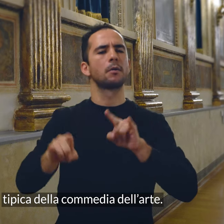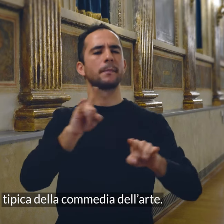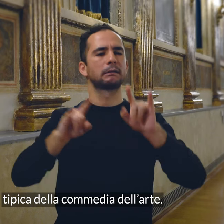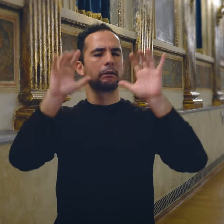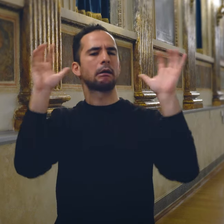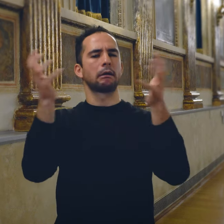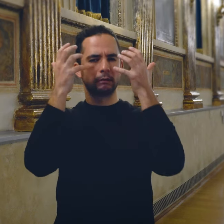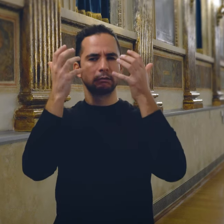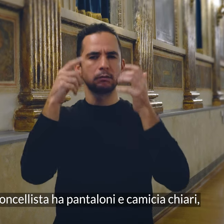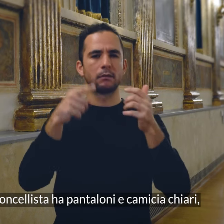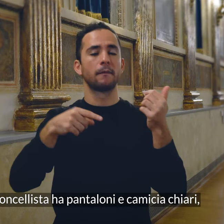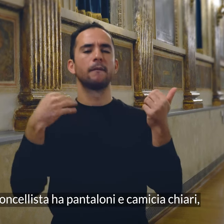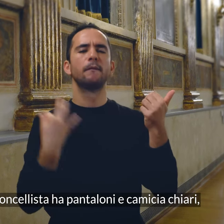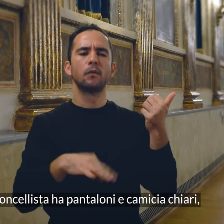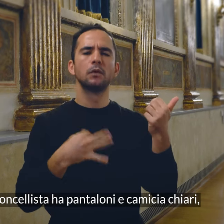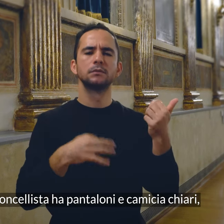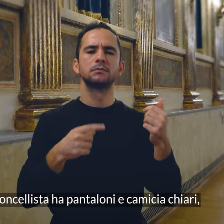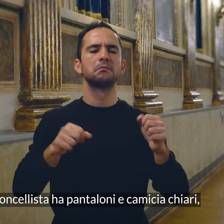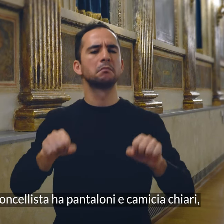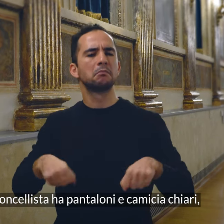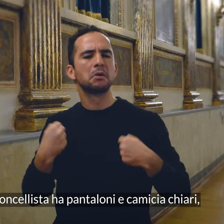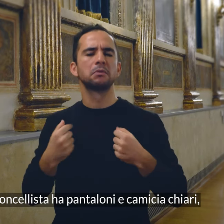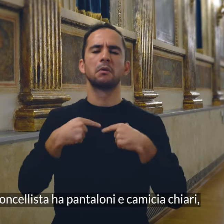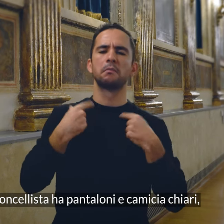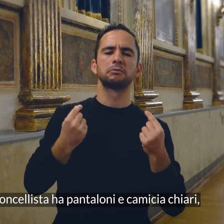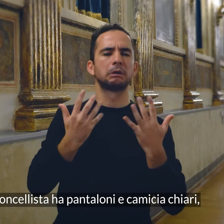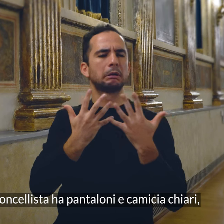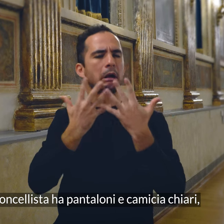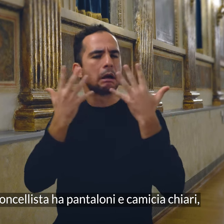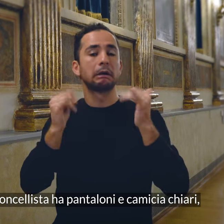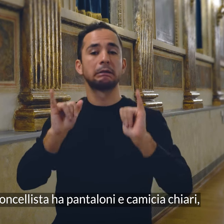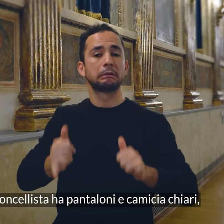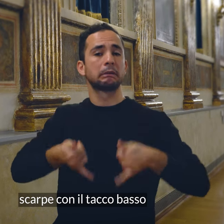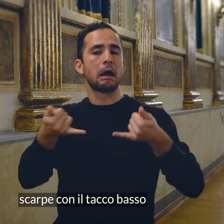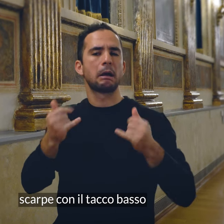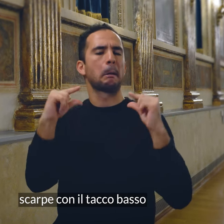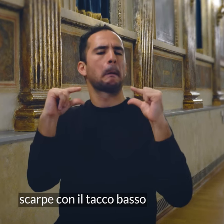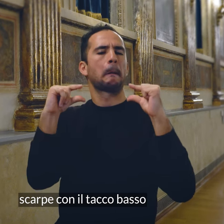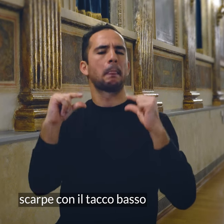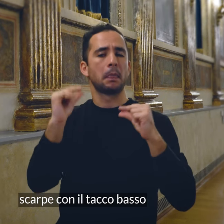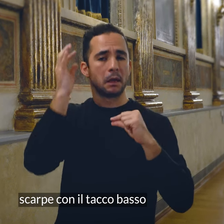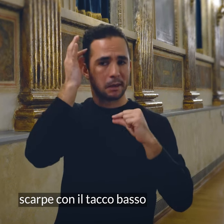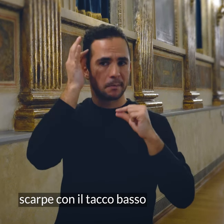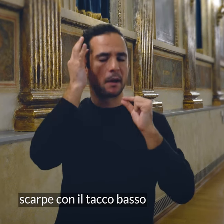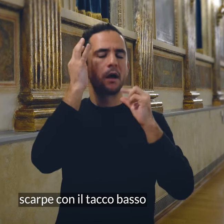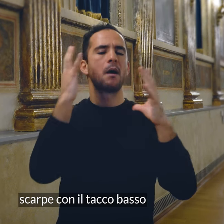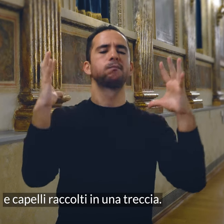La violoncellista ha pantaloni e camicia chiari, scarpe con il tacco basso e